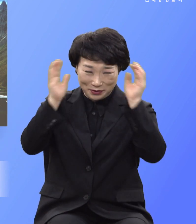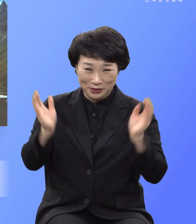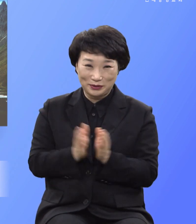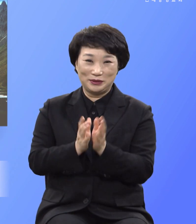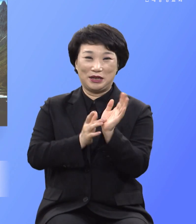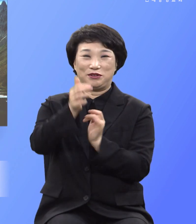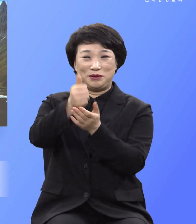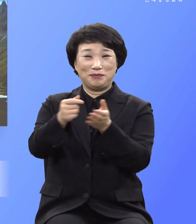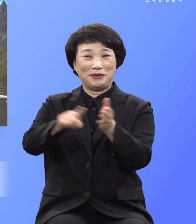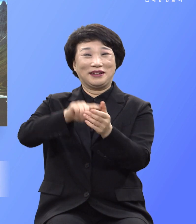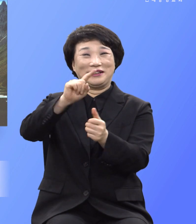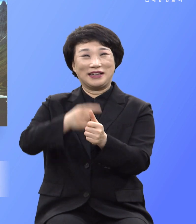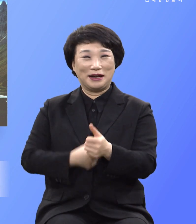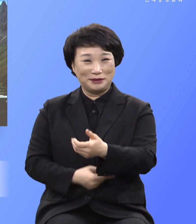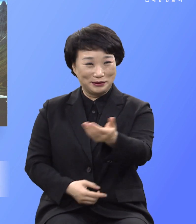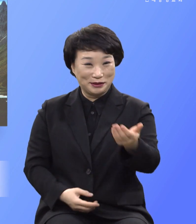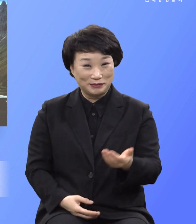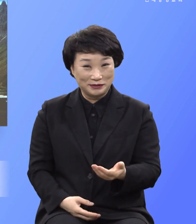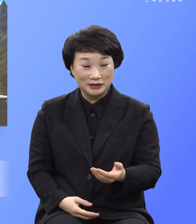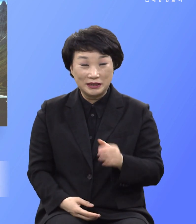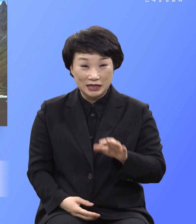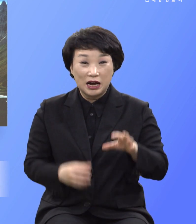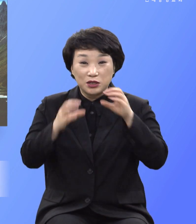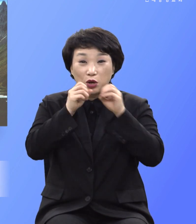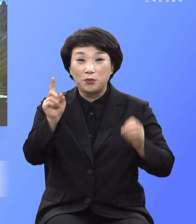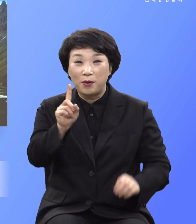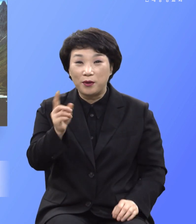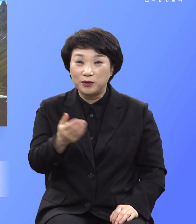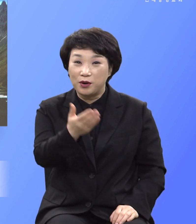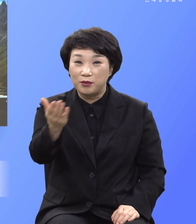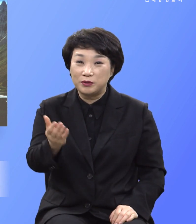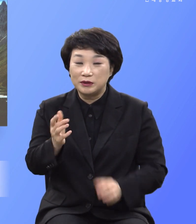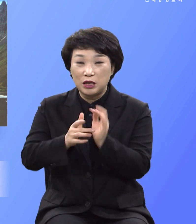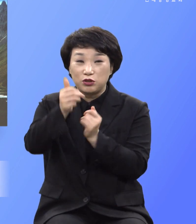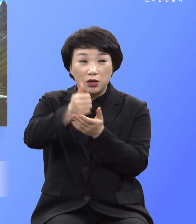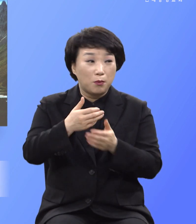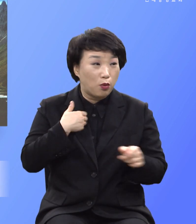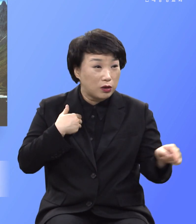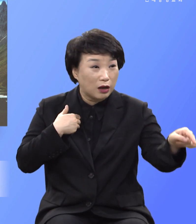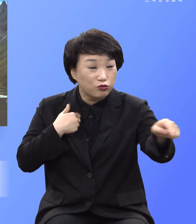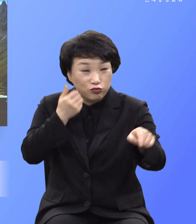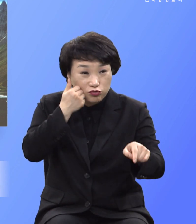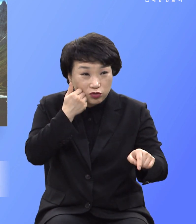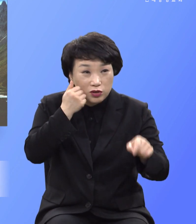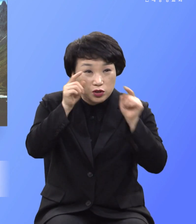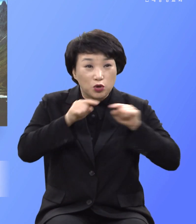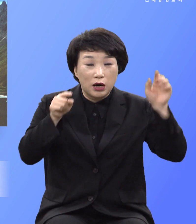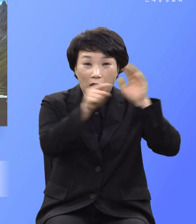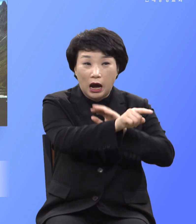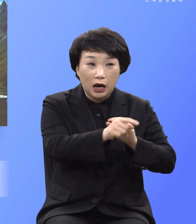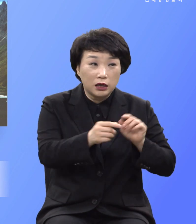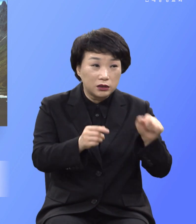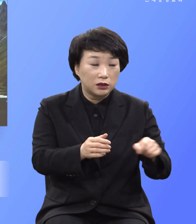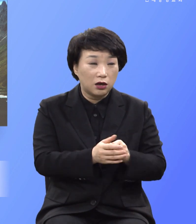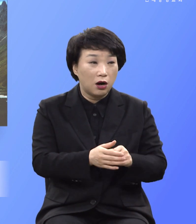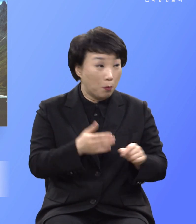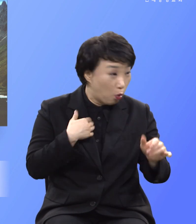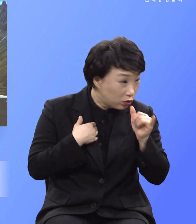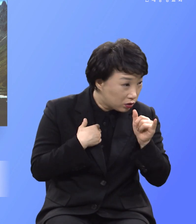않겠느냐 그 말입니다 전도가 뭐냐 예수 몰라 지옥 가는 것을 모르는 것을 알게 하는 것이오